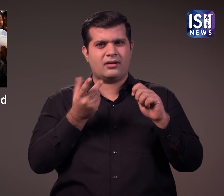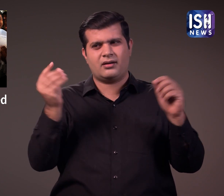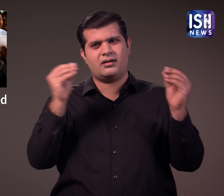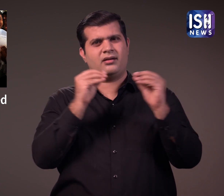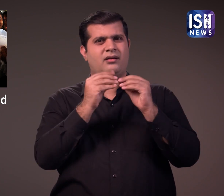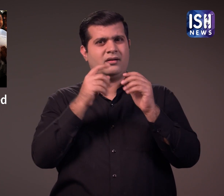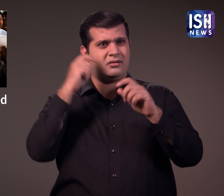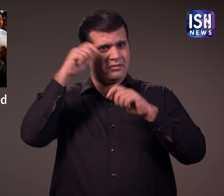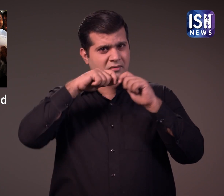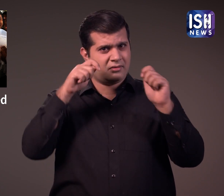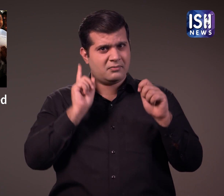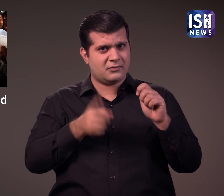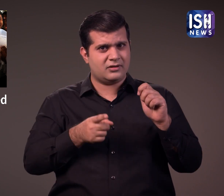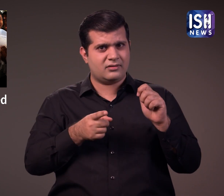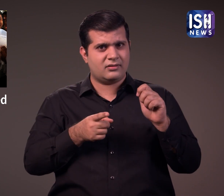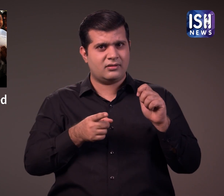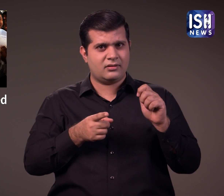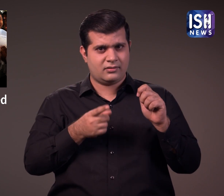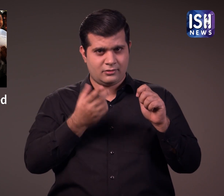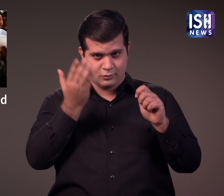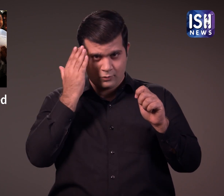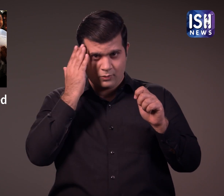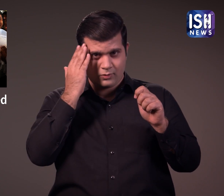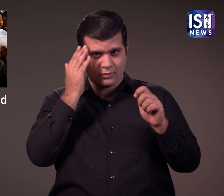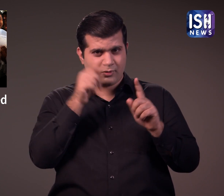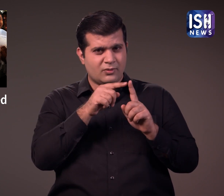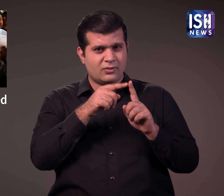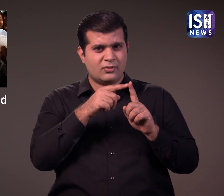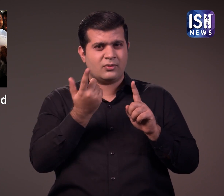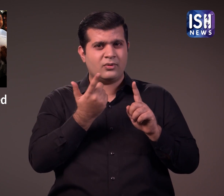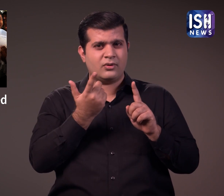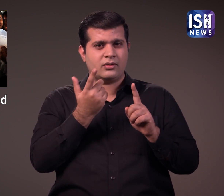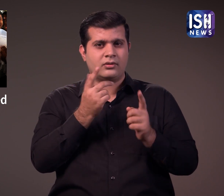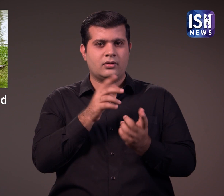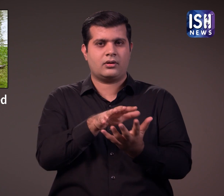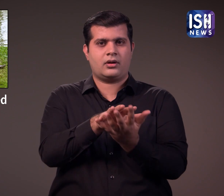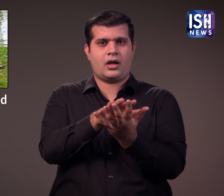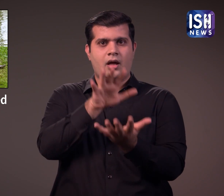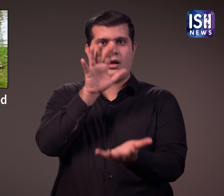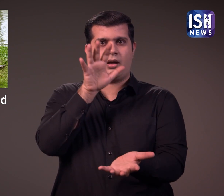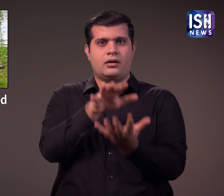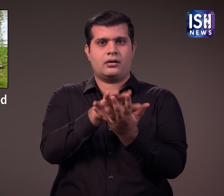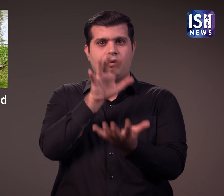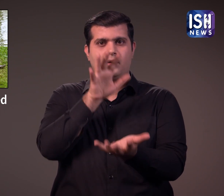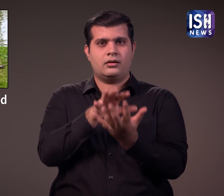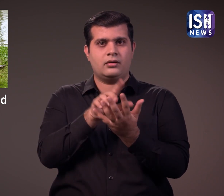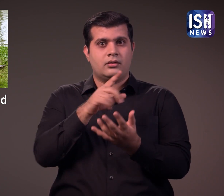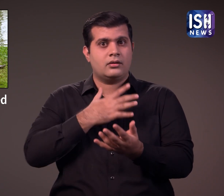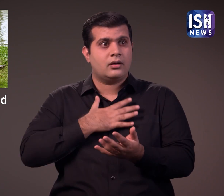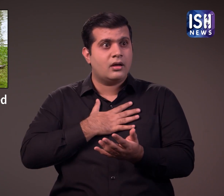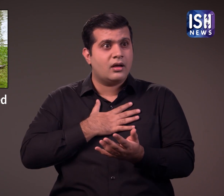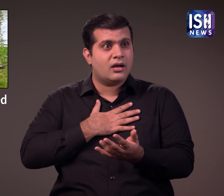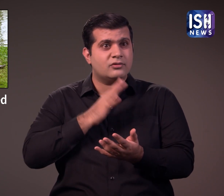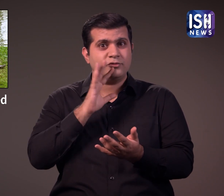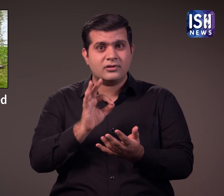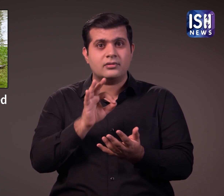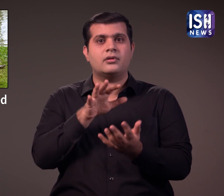दुलहन का मुँग क्यों बंदा हुआ था क्या आप जानते हैं कि यह कौन है यह एक गड़्याल है चौकाने वाला है